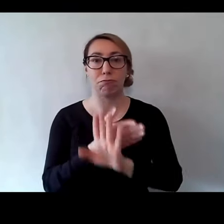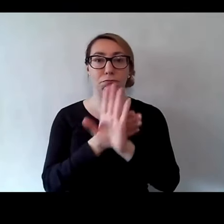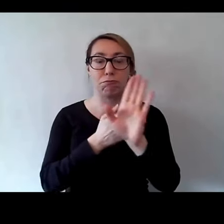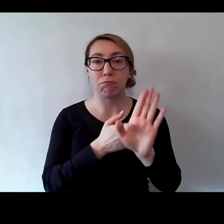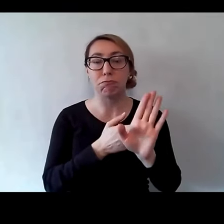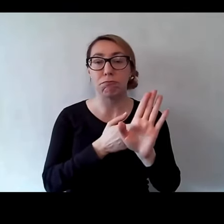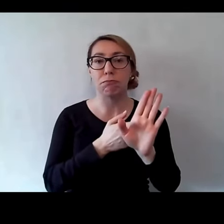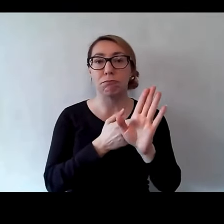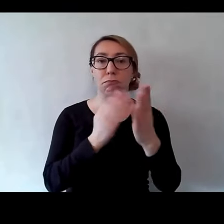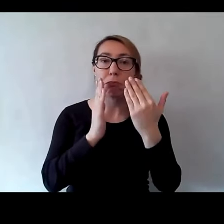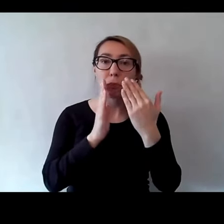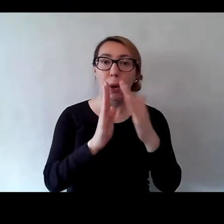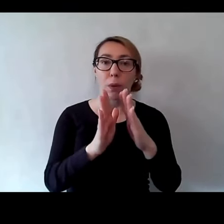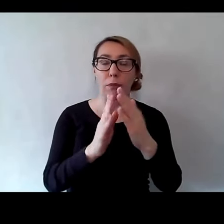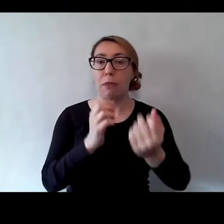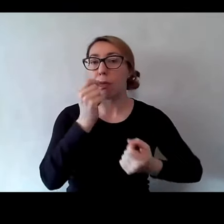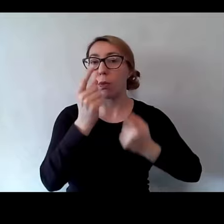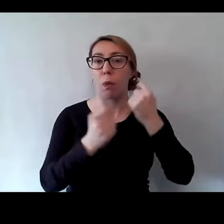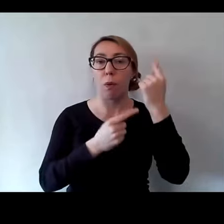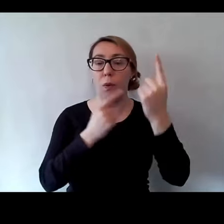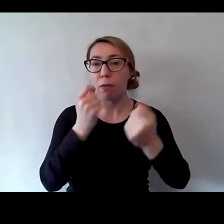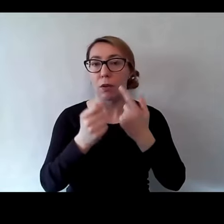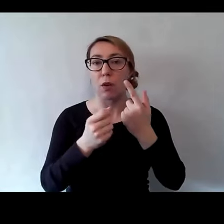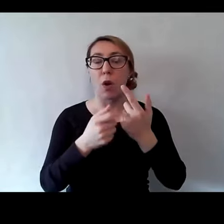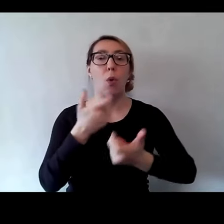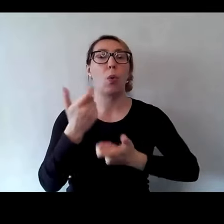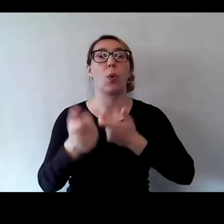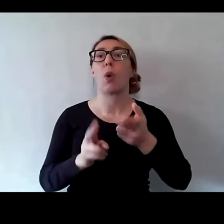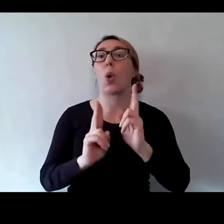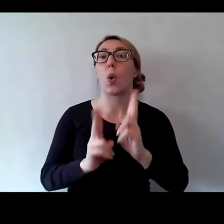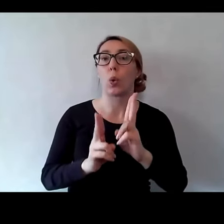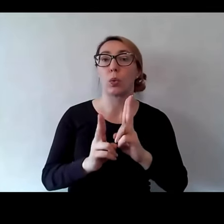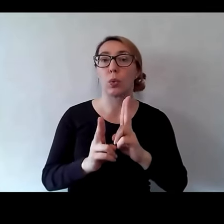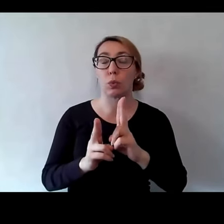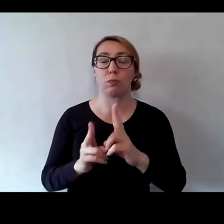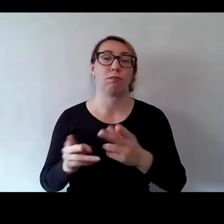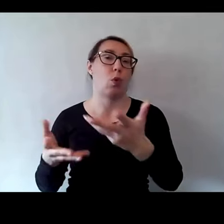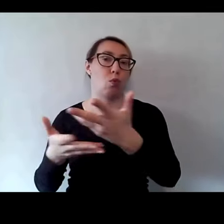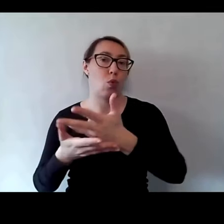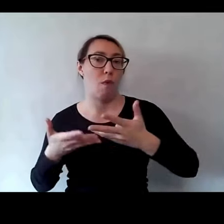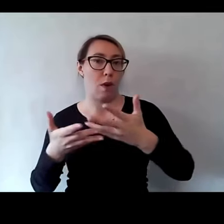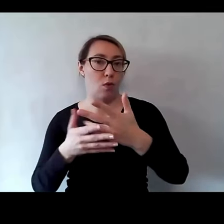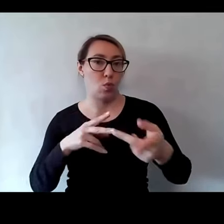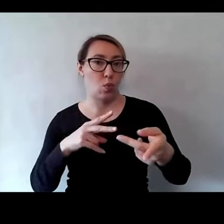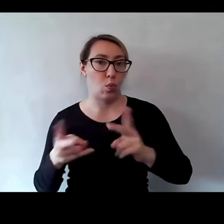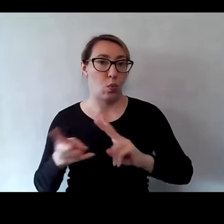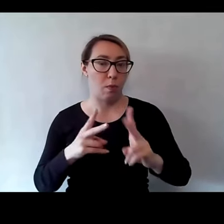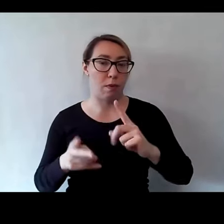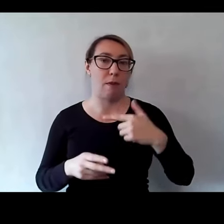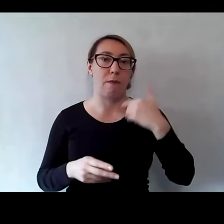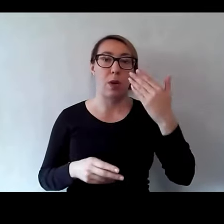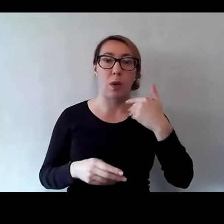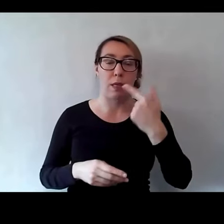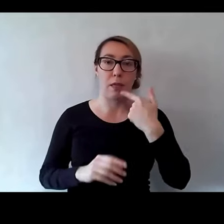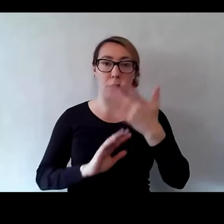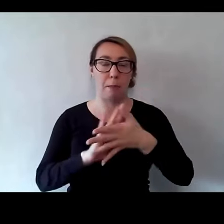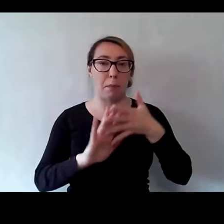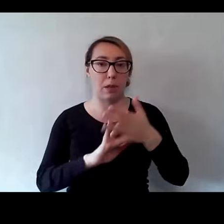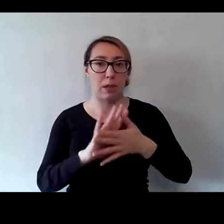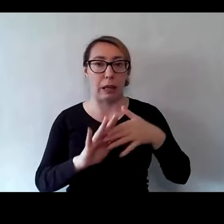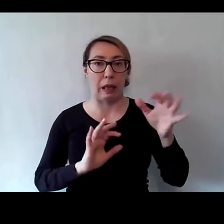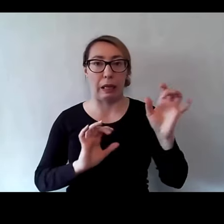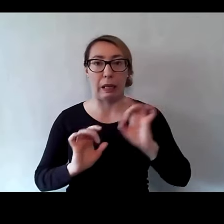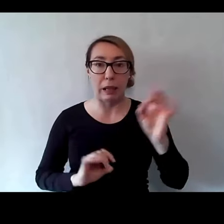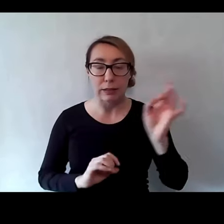Państwu innowację pracowaną przez Towarzystwo Tłumaczy i Wykładowców Języka Migowego